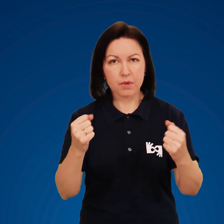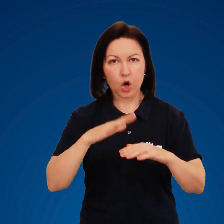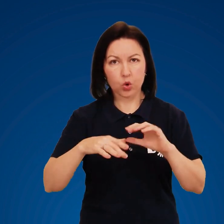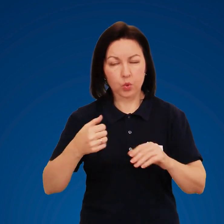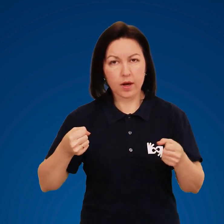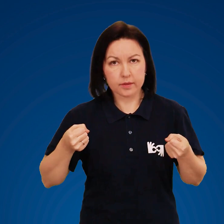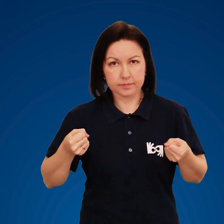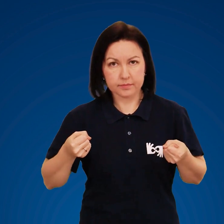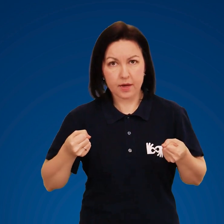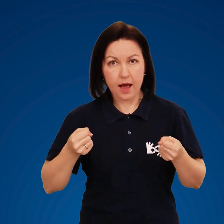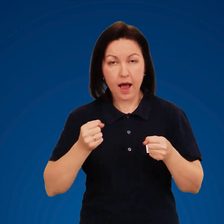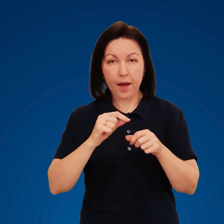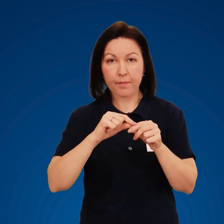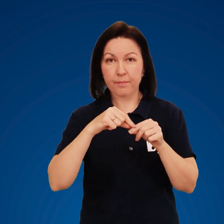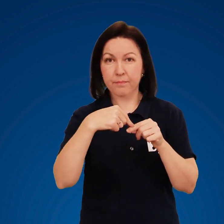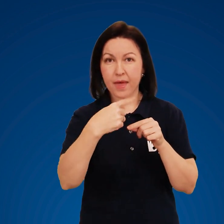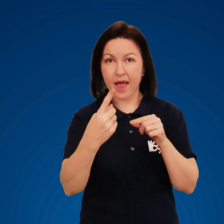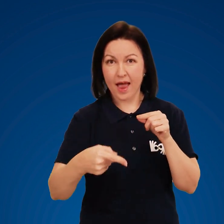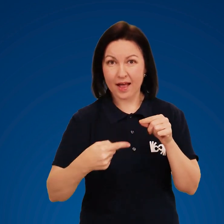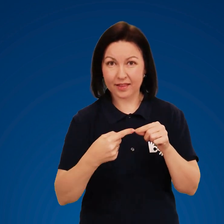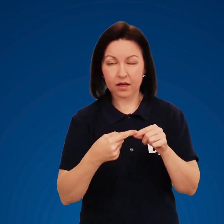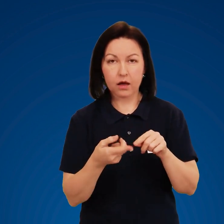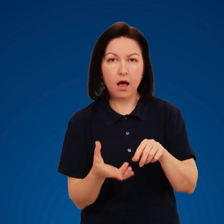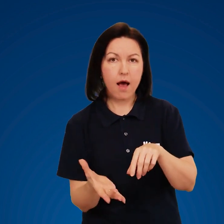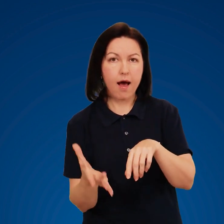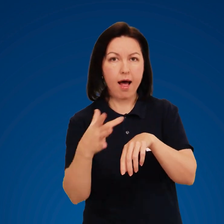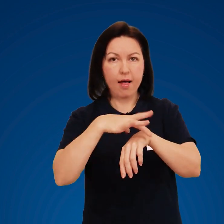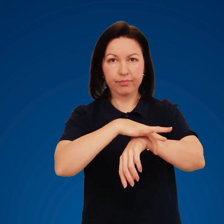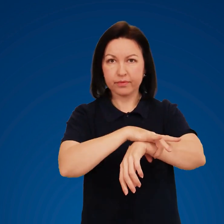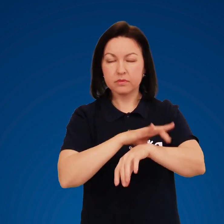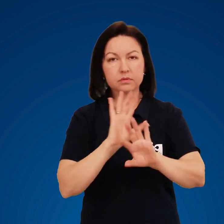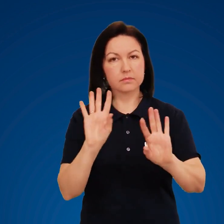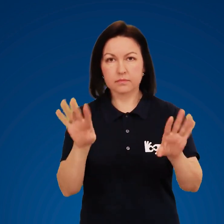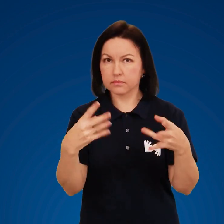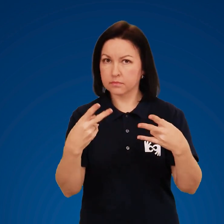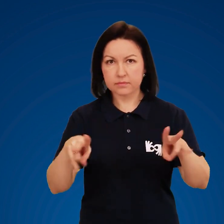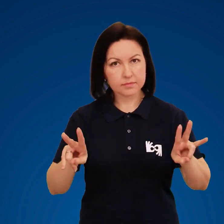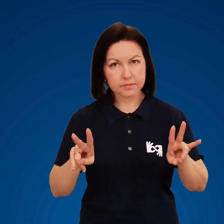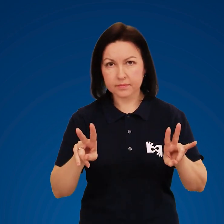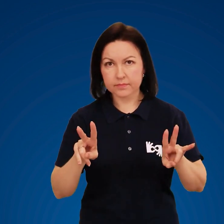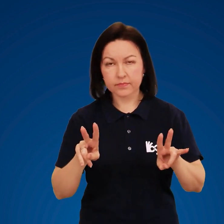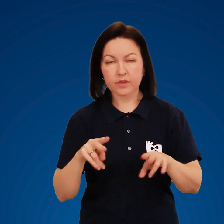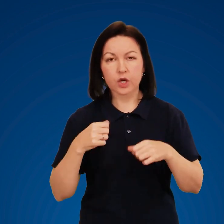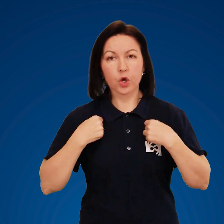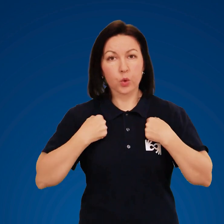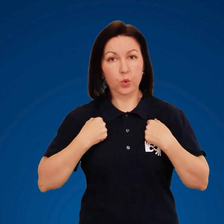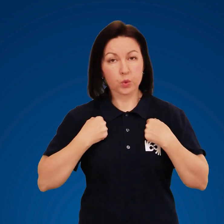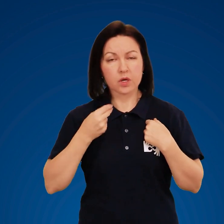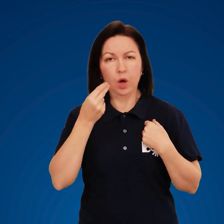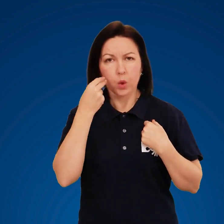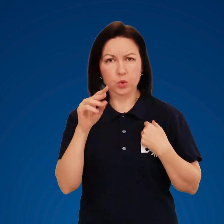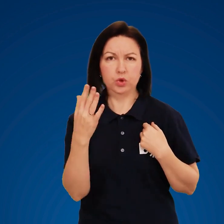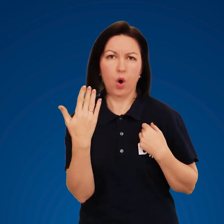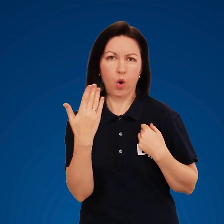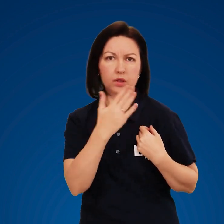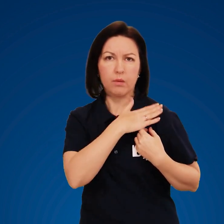Палиці тримайте в руках, але петлі лижних палець не накидайте на кисті рук.